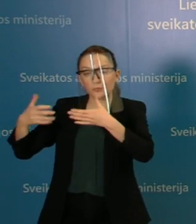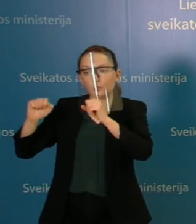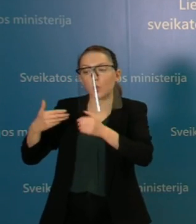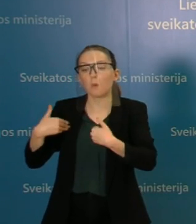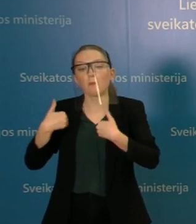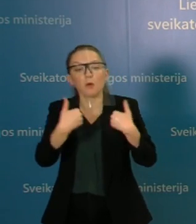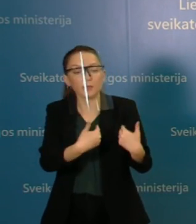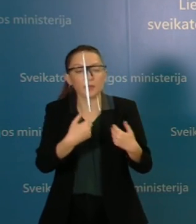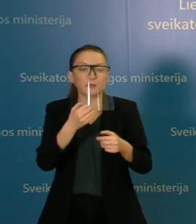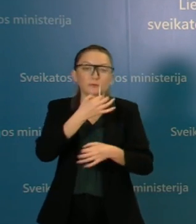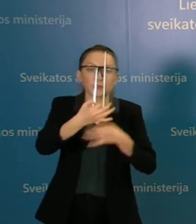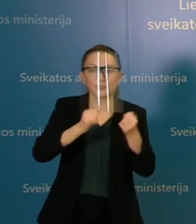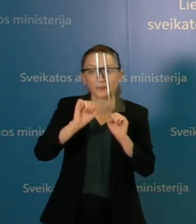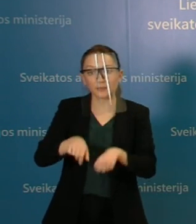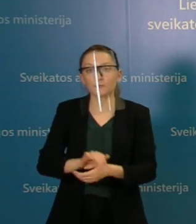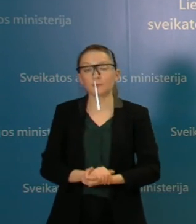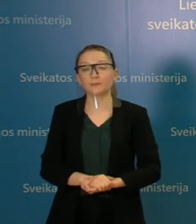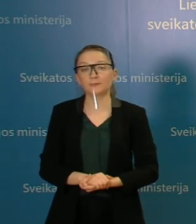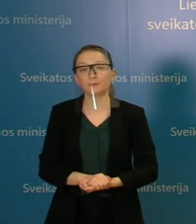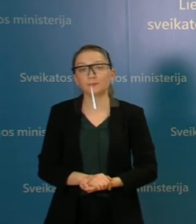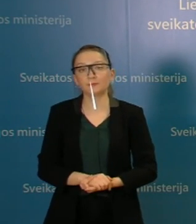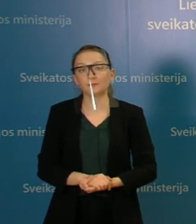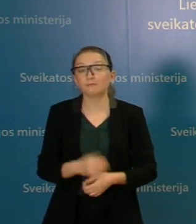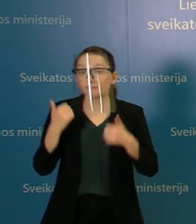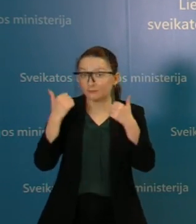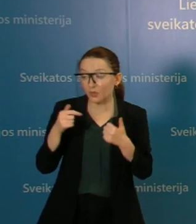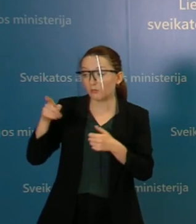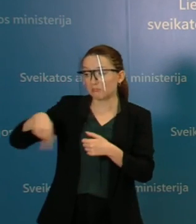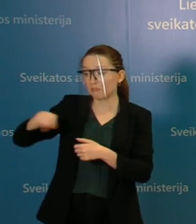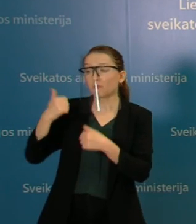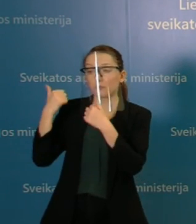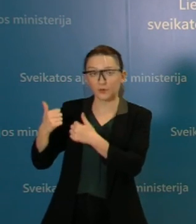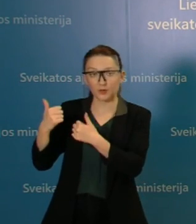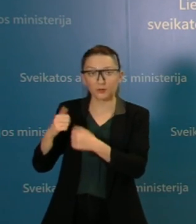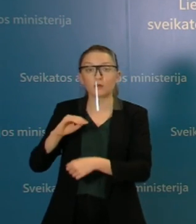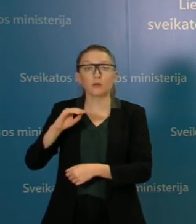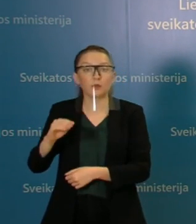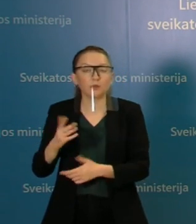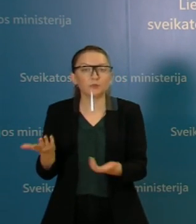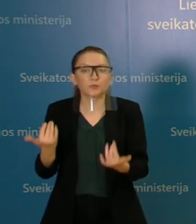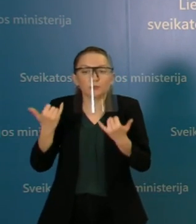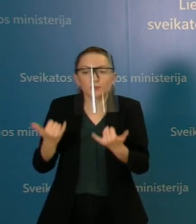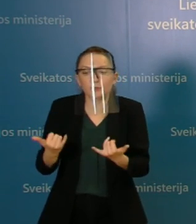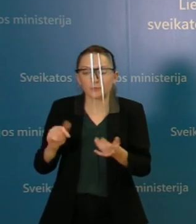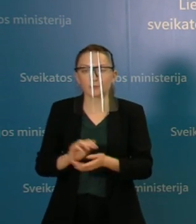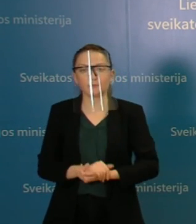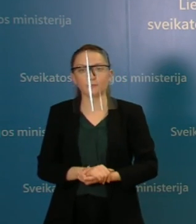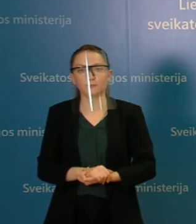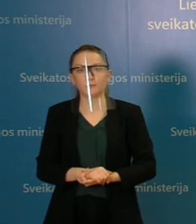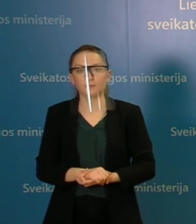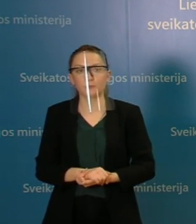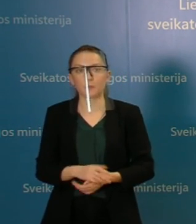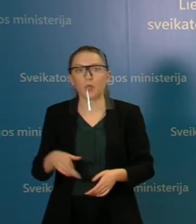patarti ir pasakyti. Tai gerai, kad tai vyksta, aišku, tai kažkokiu dabar šiuo metu prie